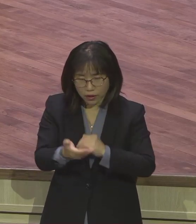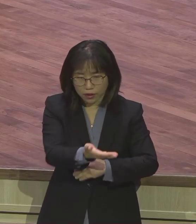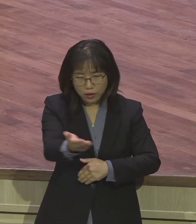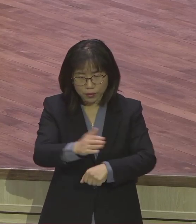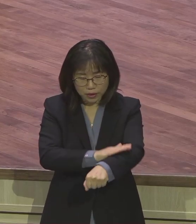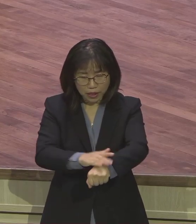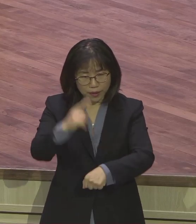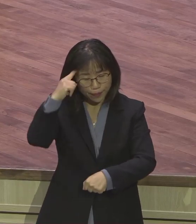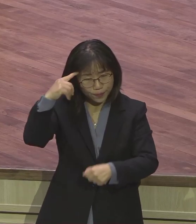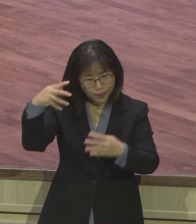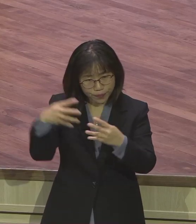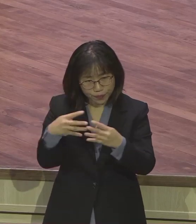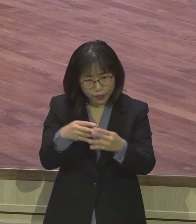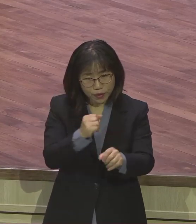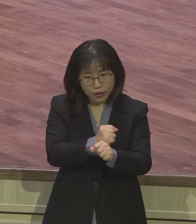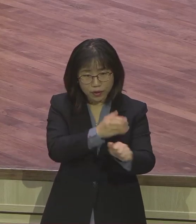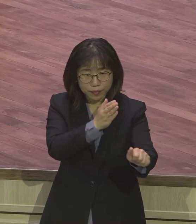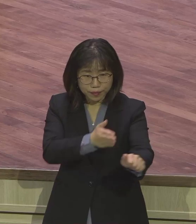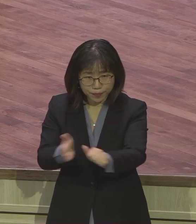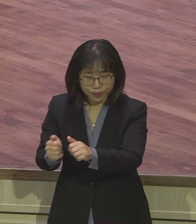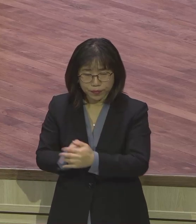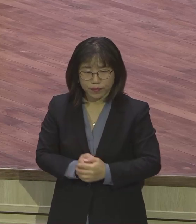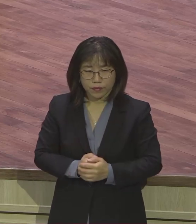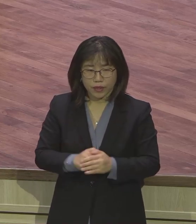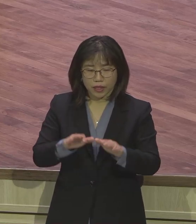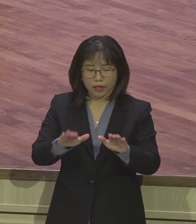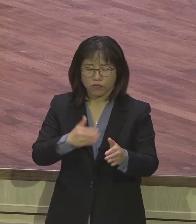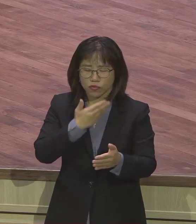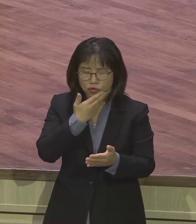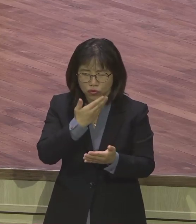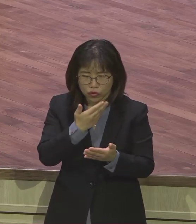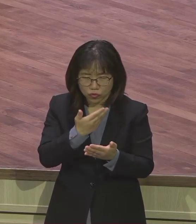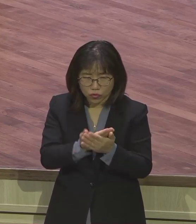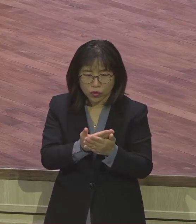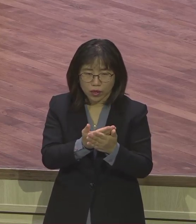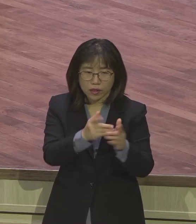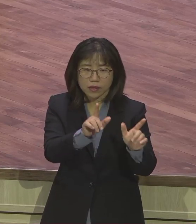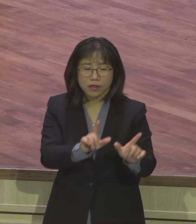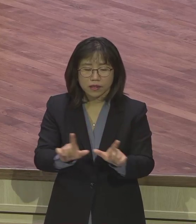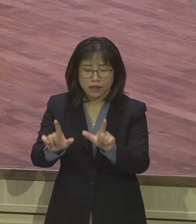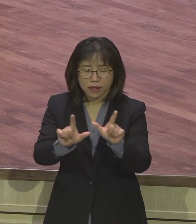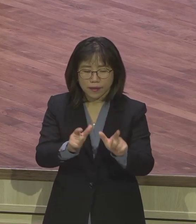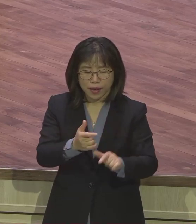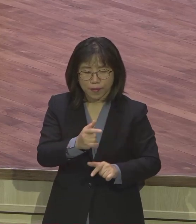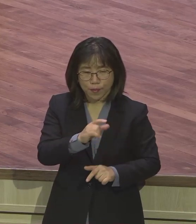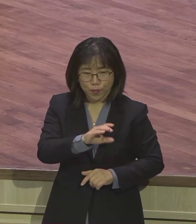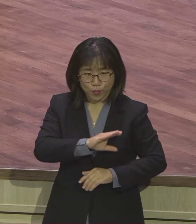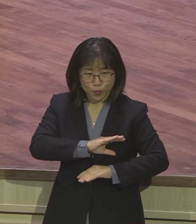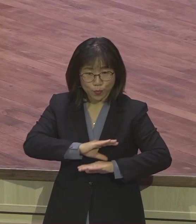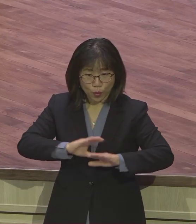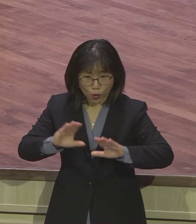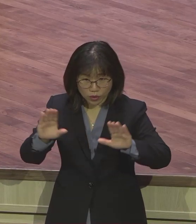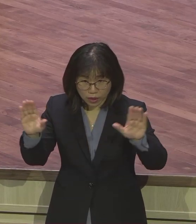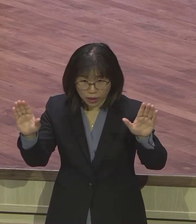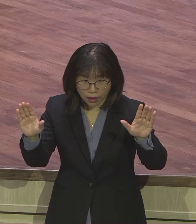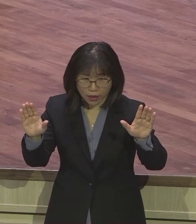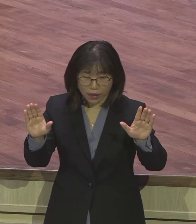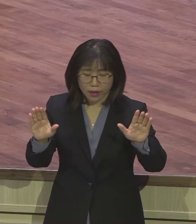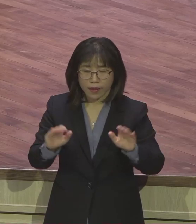이렇게 시대적 대표적 기념비적 이러한 삶을 살았던 모세의 삶의 바탕에 있었던 것이 뭐예요. 어떻게 이래서 살 수